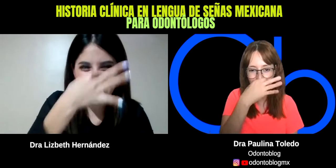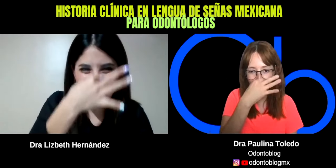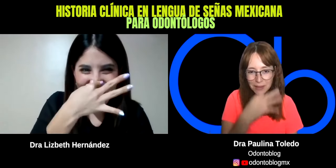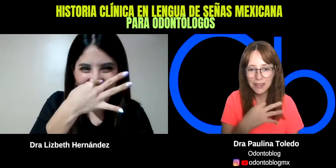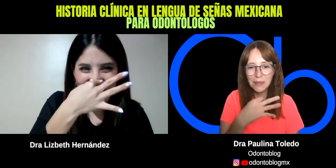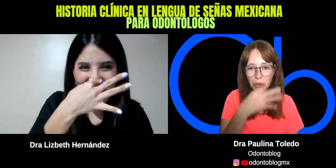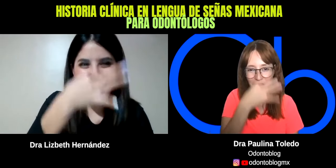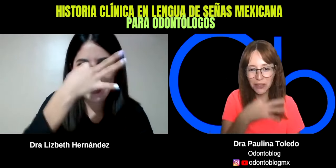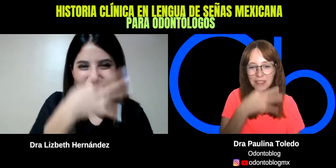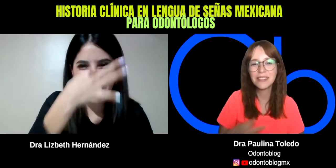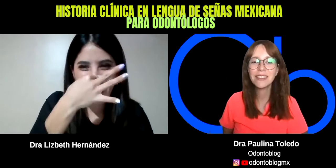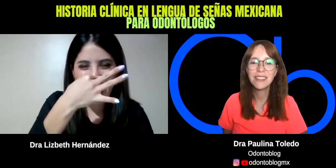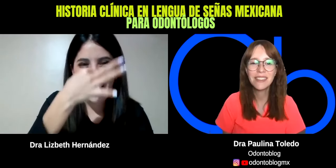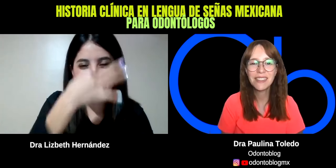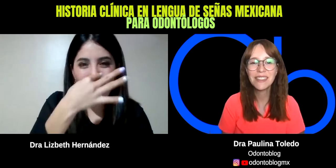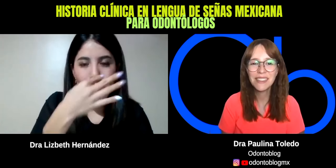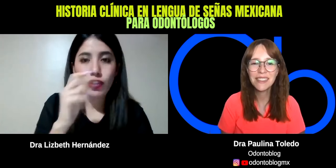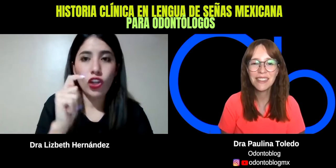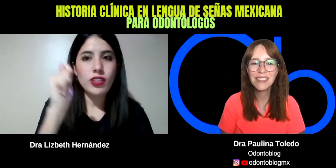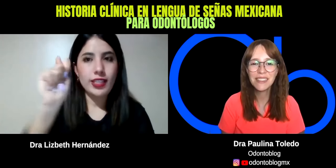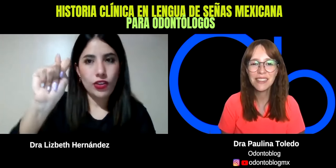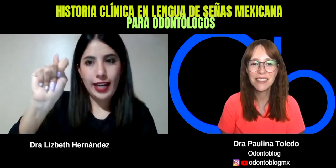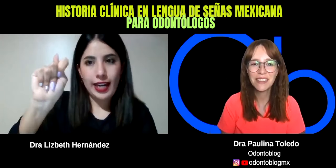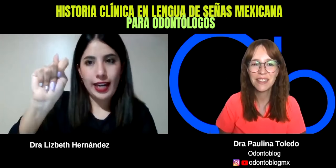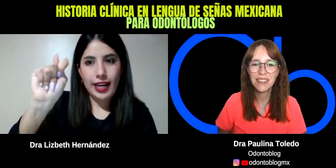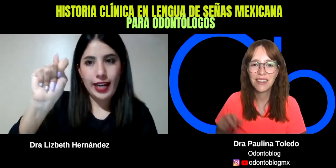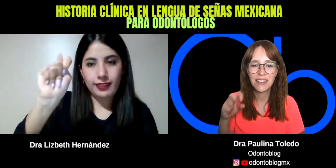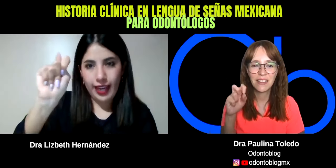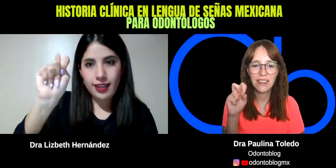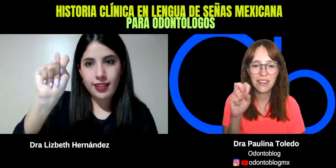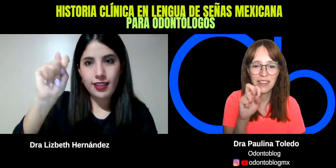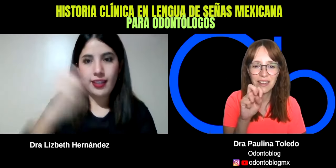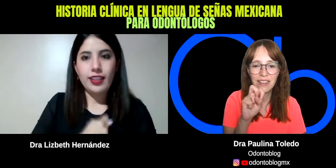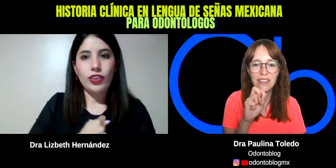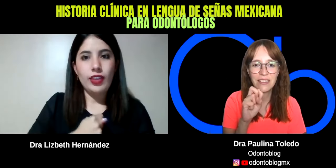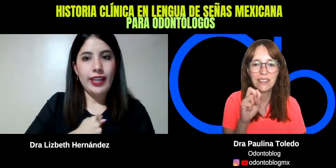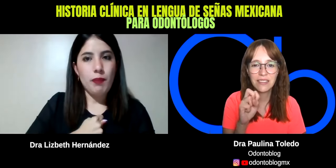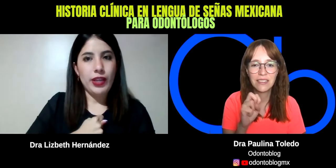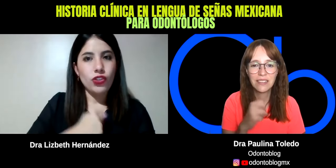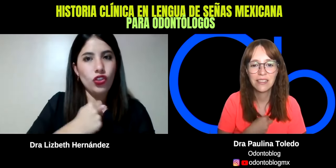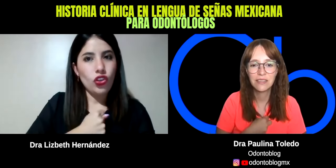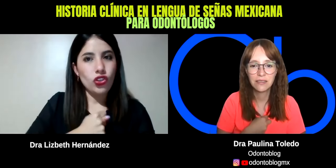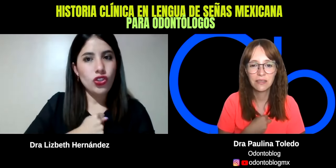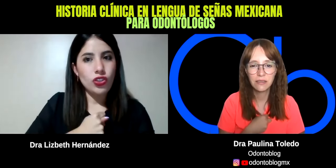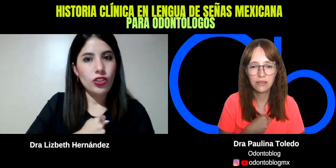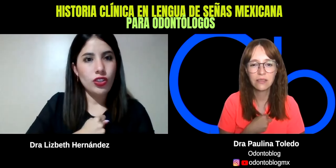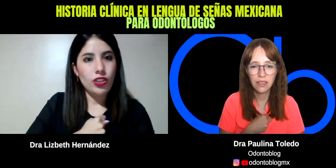Ajá, poquito. Ajá, gripa, tos es con la letra T en el pecho, tos. Ok.